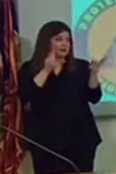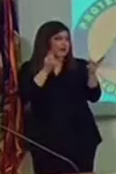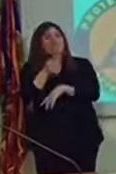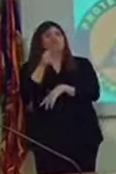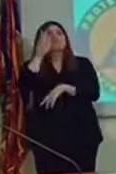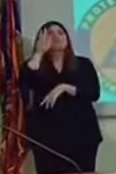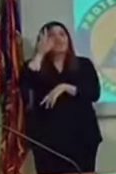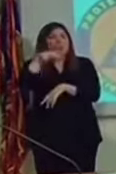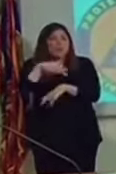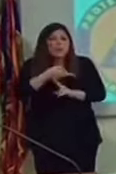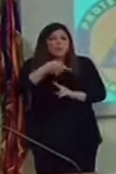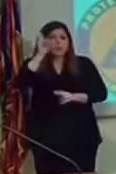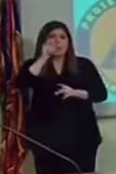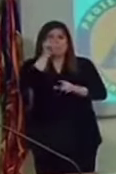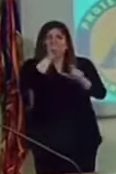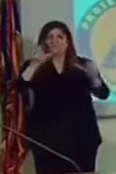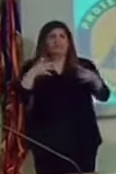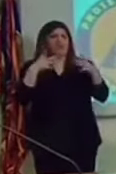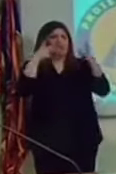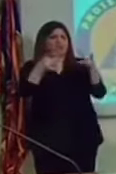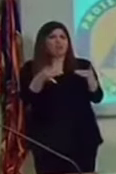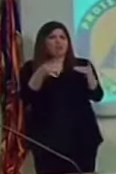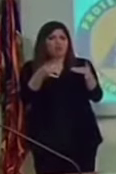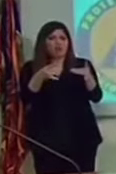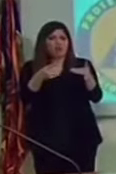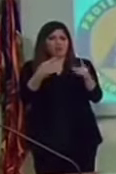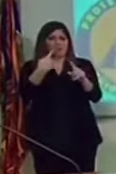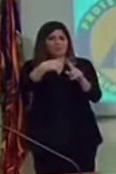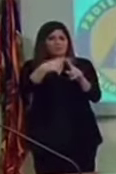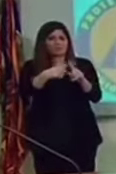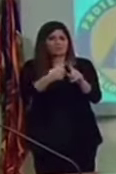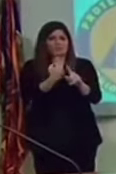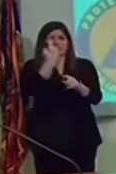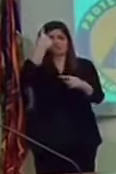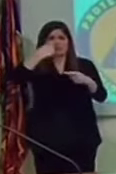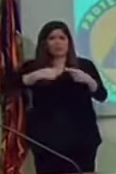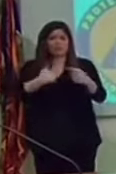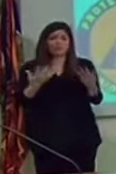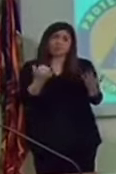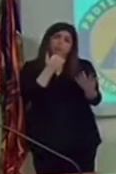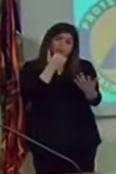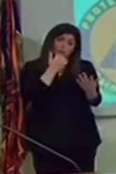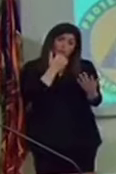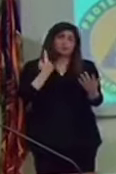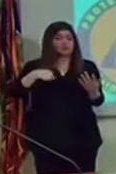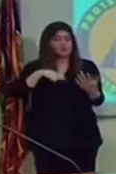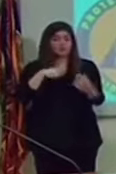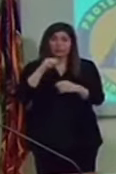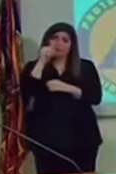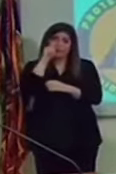Scusate. 3.600 contagiati con 47.000 tamponi.